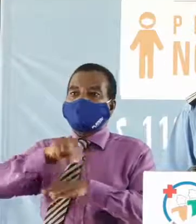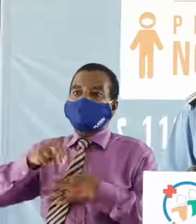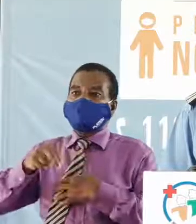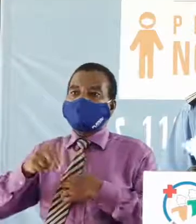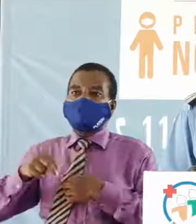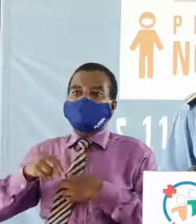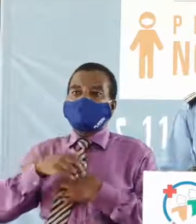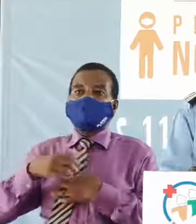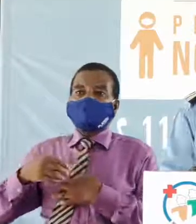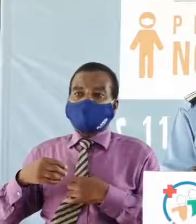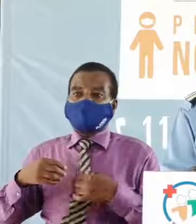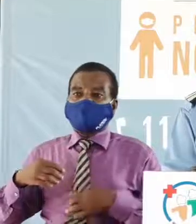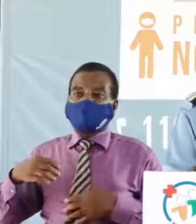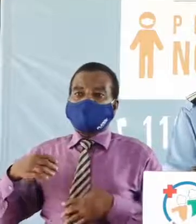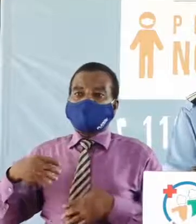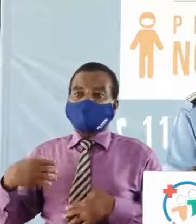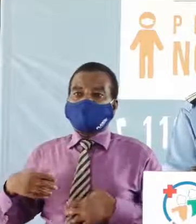sécurité,